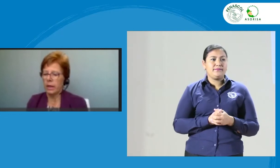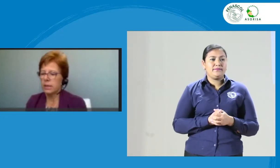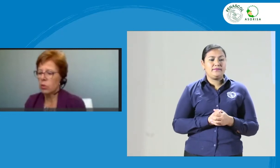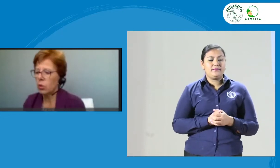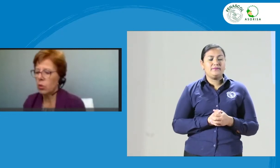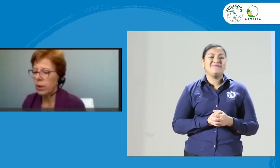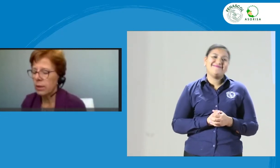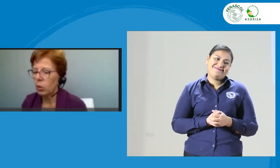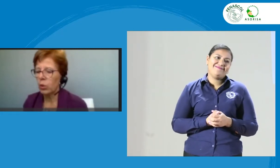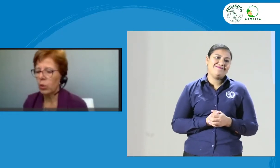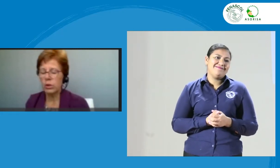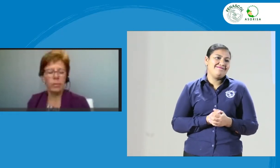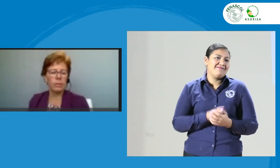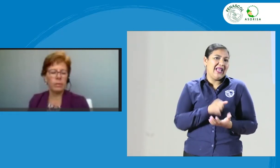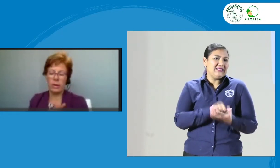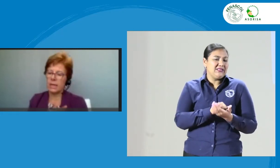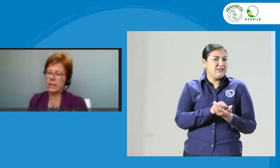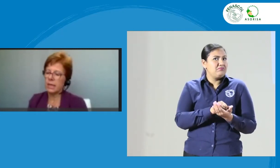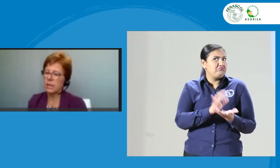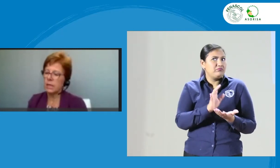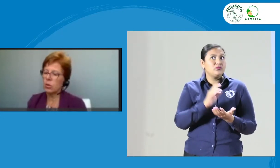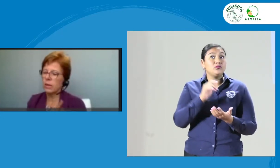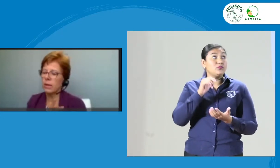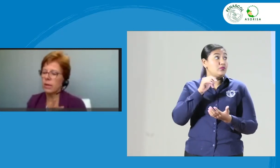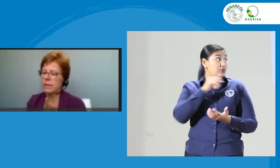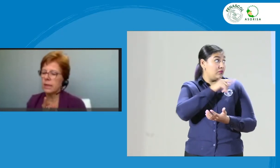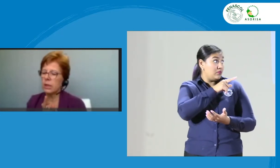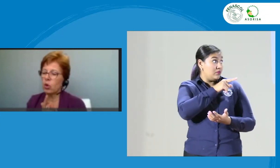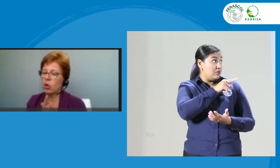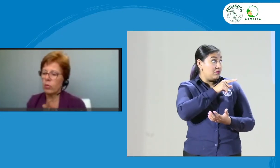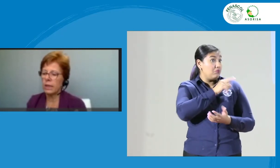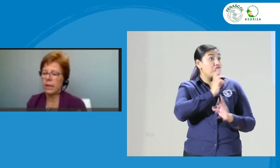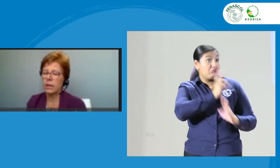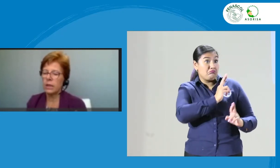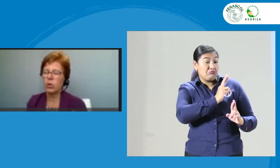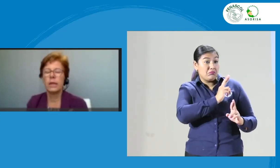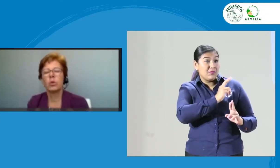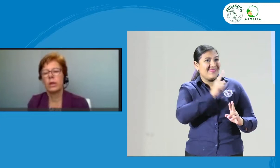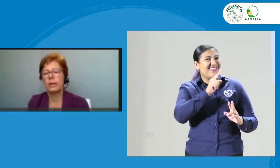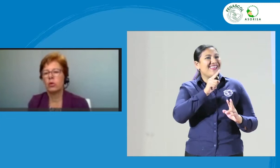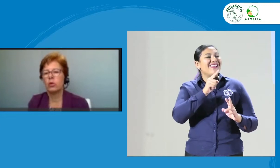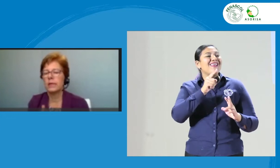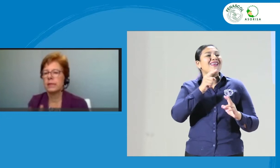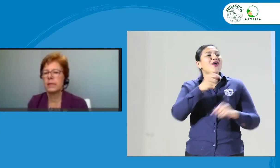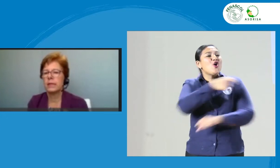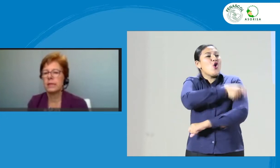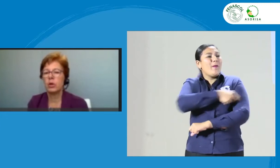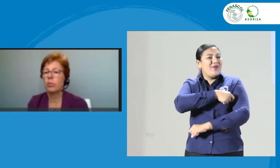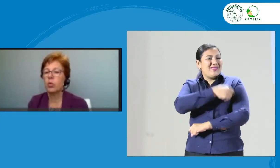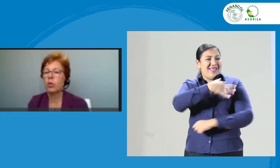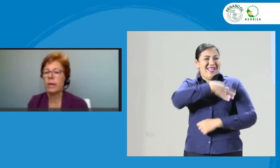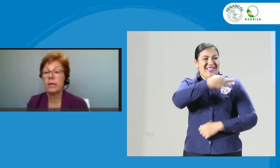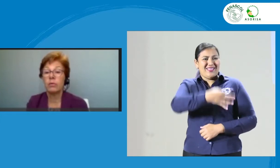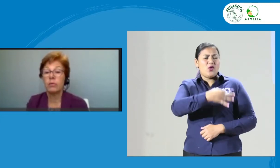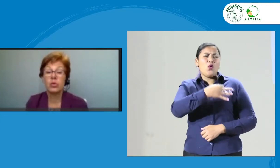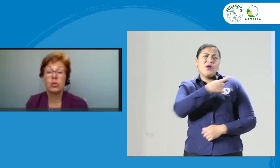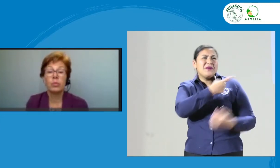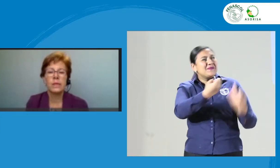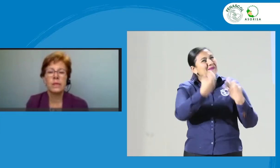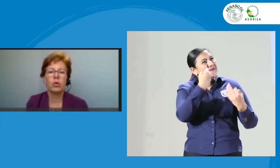Es como lo que se me ocurre. O sea, me hablaste de esto, me hablaste del comité ético, que es lo que te digo, necesitaría saber un poco más qué función cumple